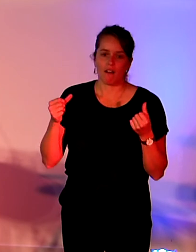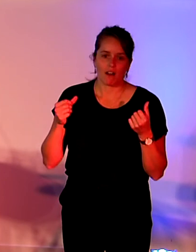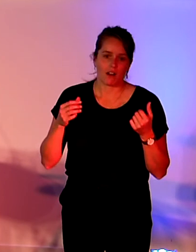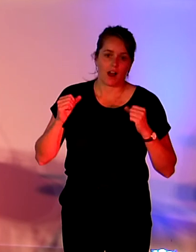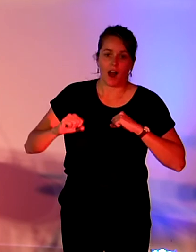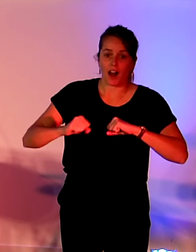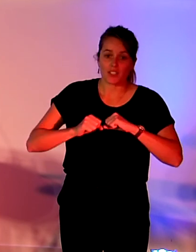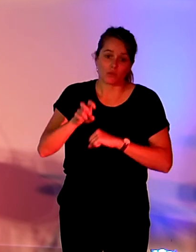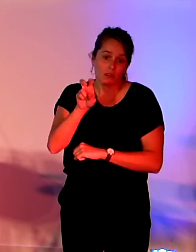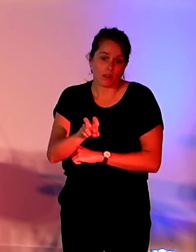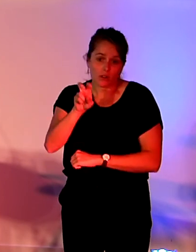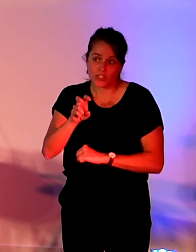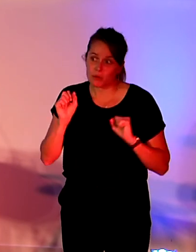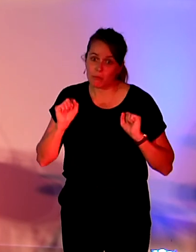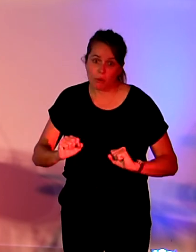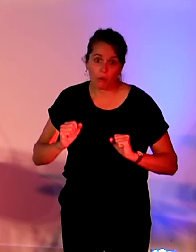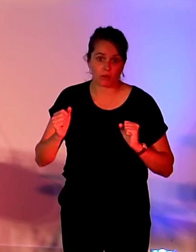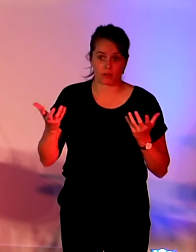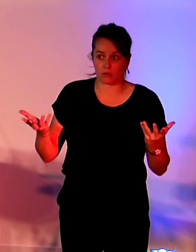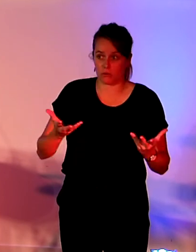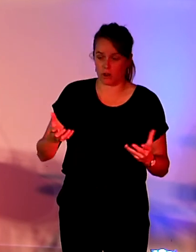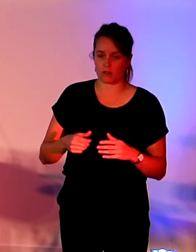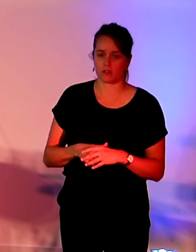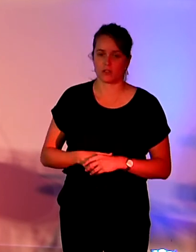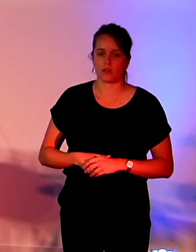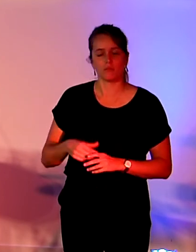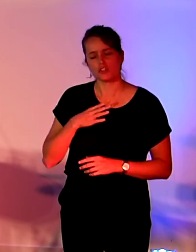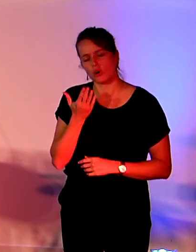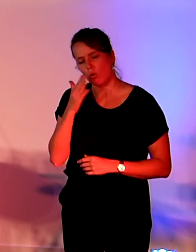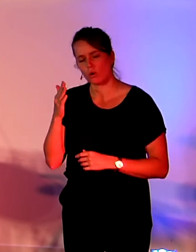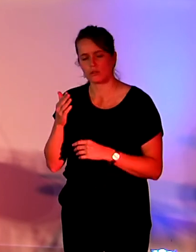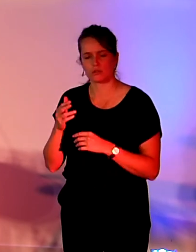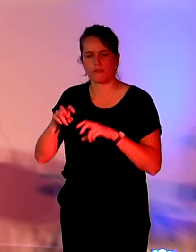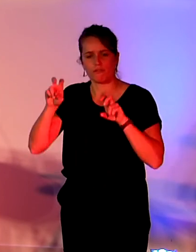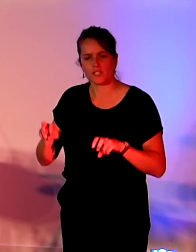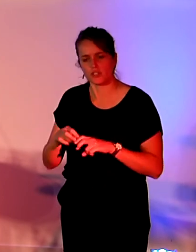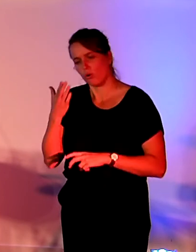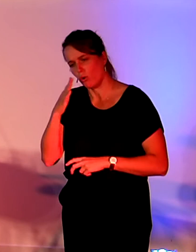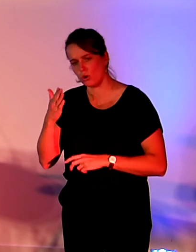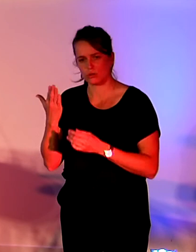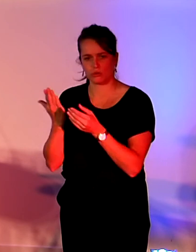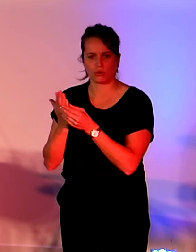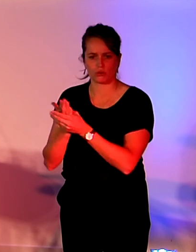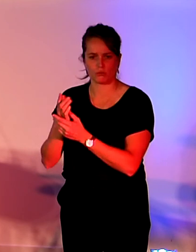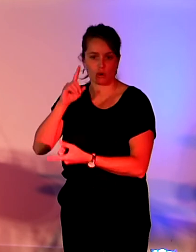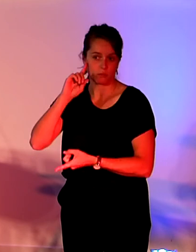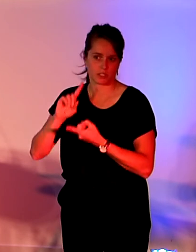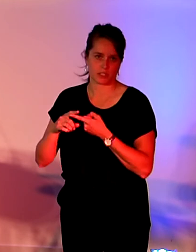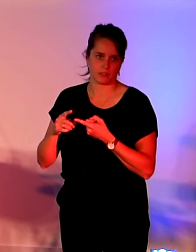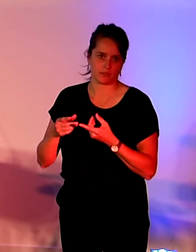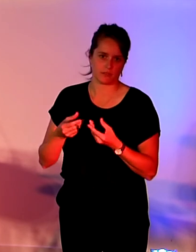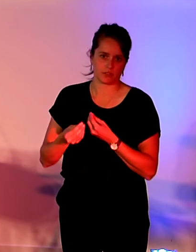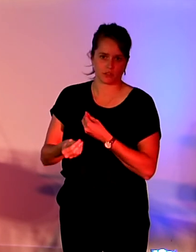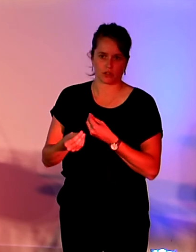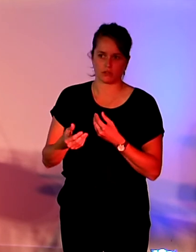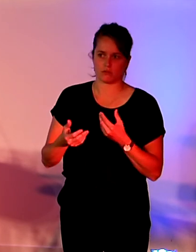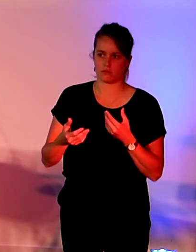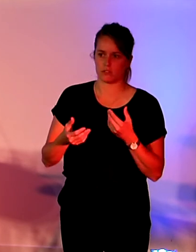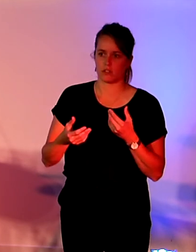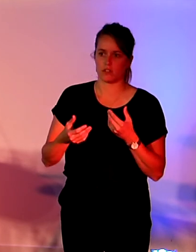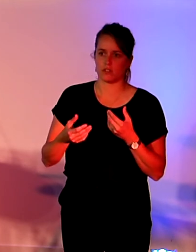'autres documents qui vont aussi dans le sens de mesures plus structurelles.